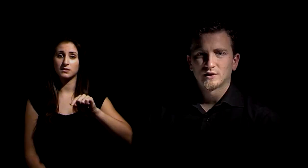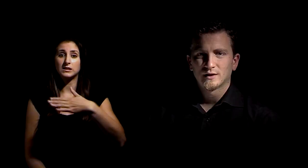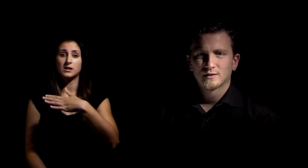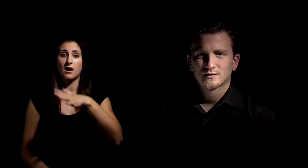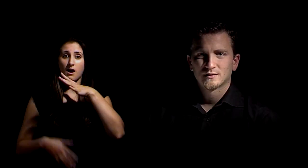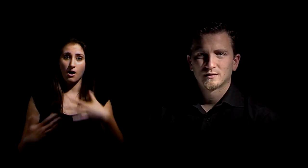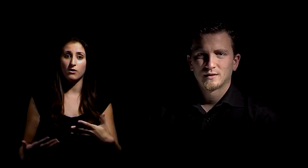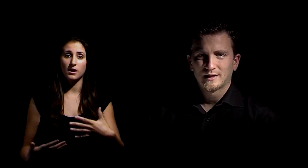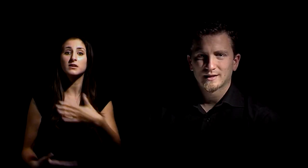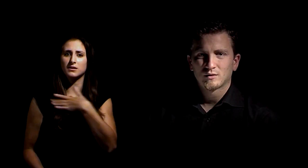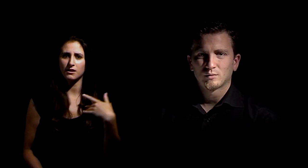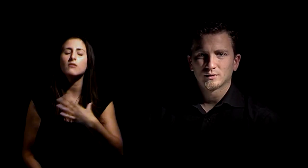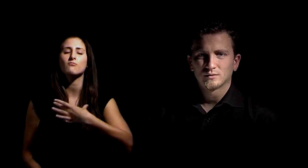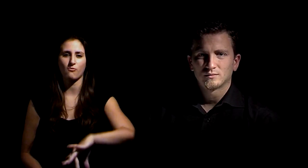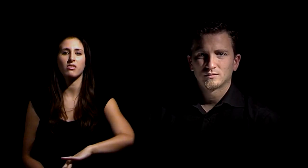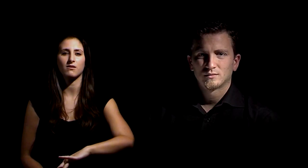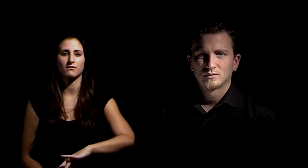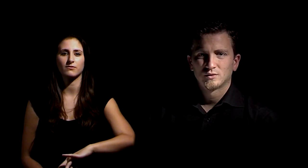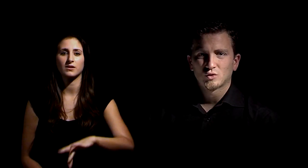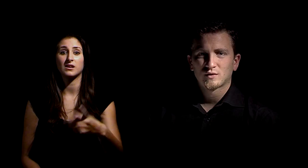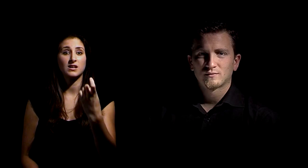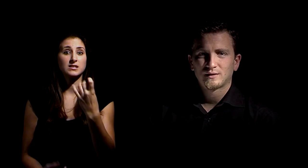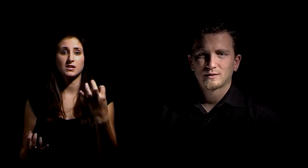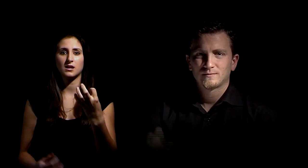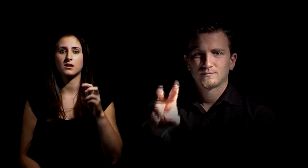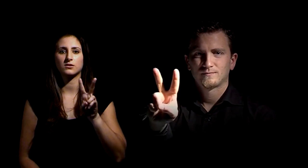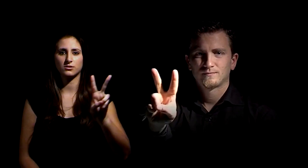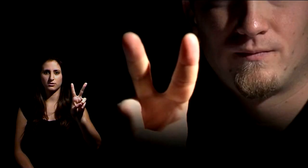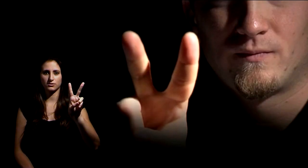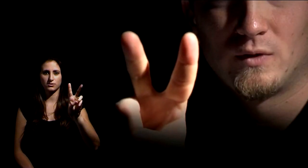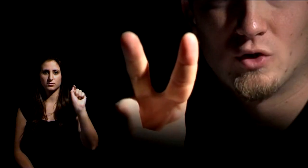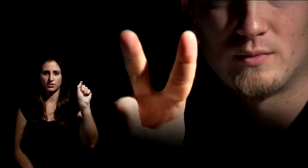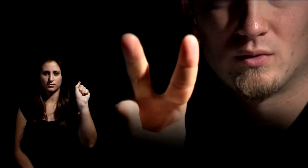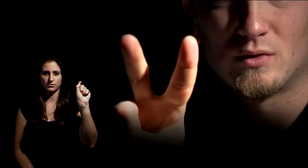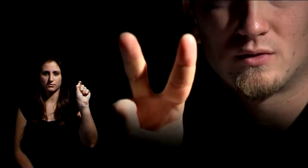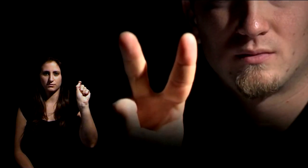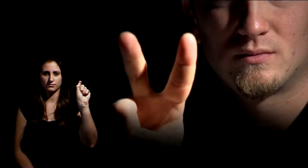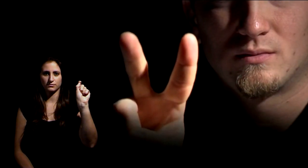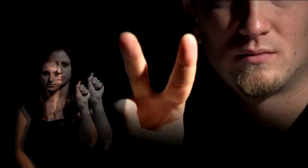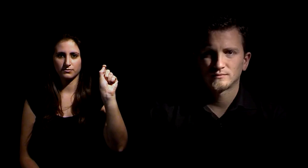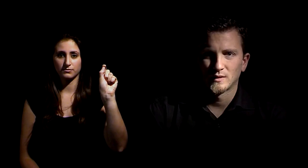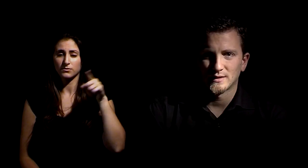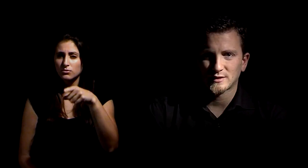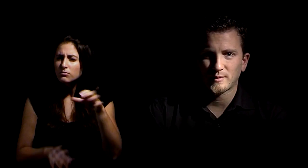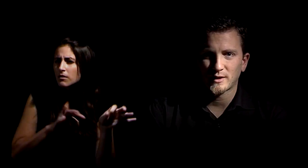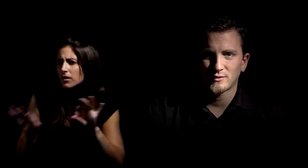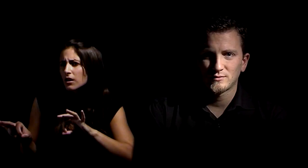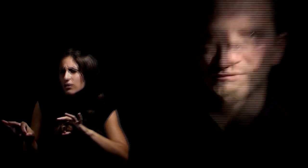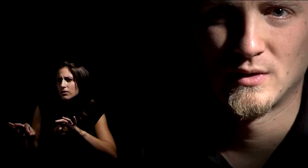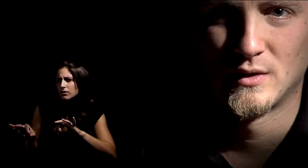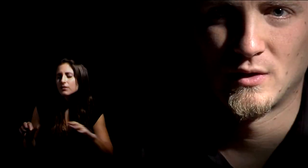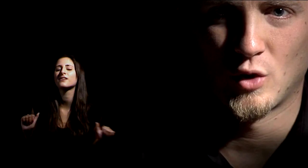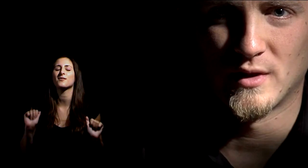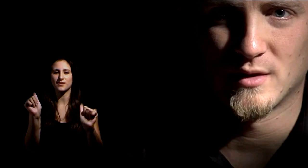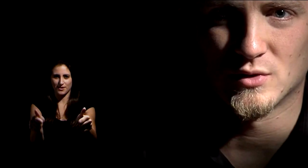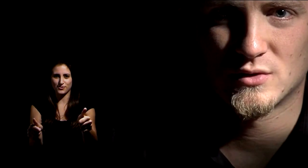Si quieres, ha llegado el momento. Solo hacen falta dos minutos. ¿Estás preparado?